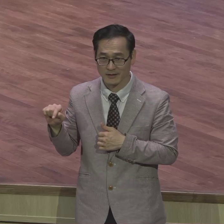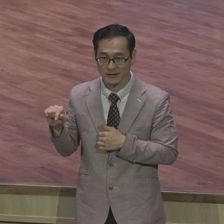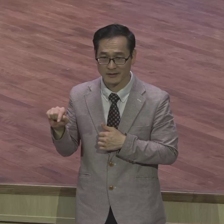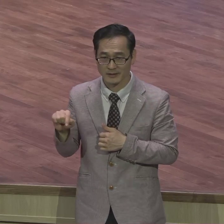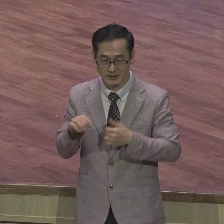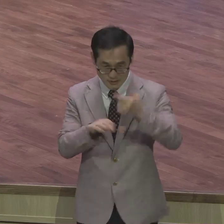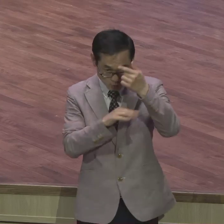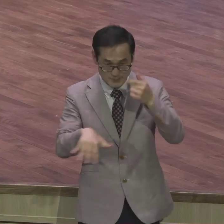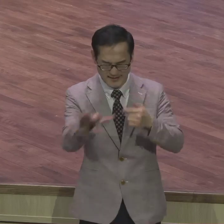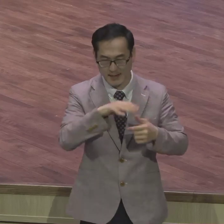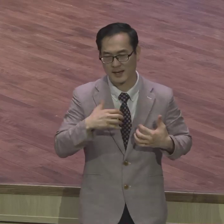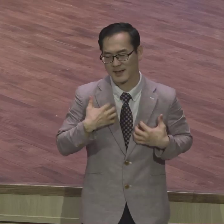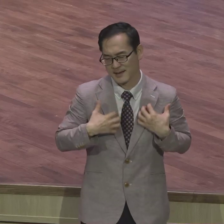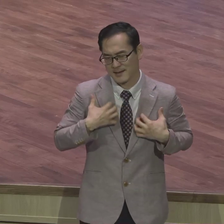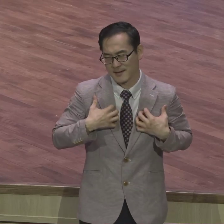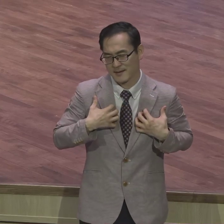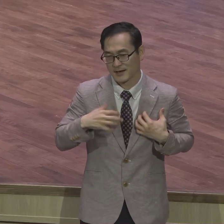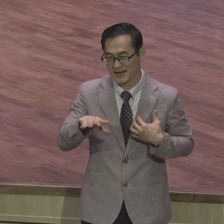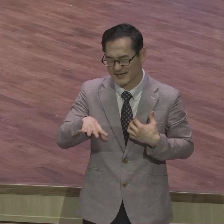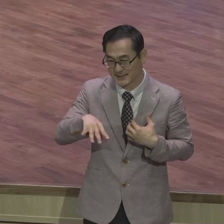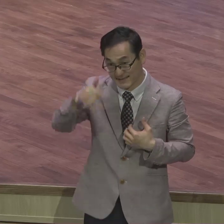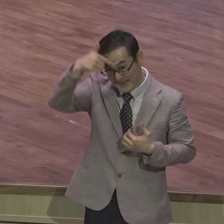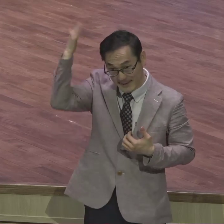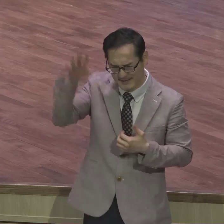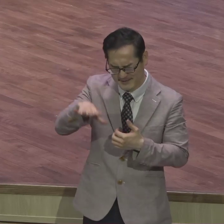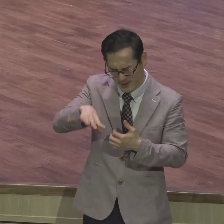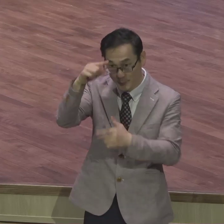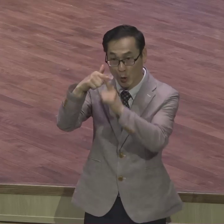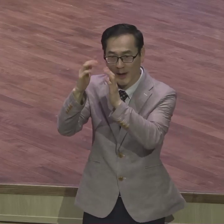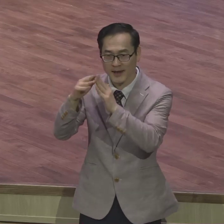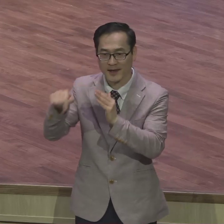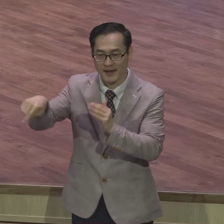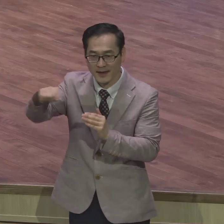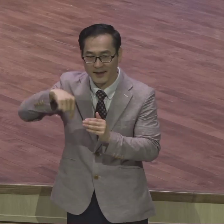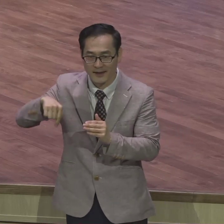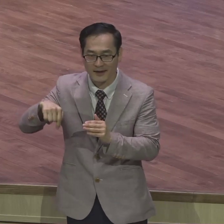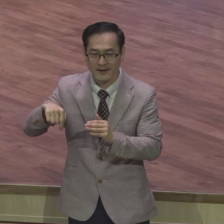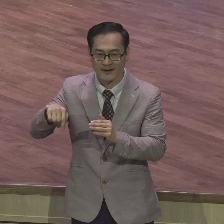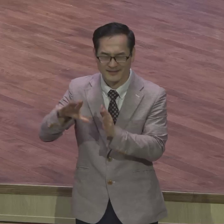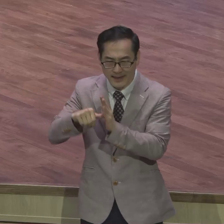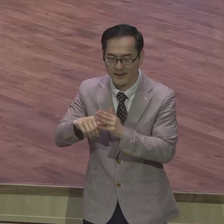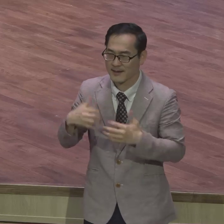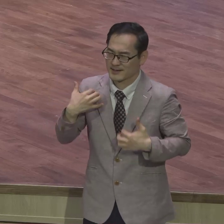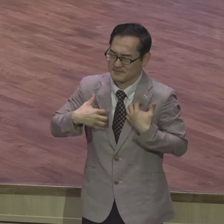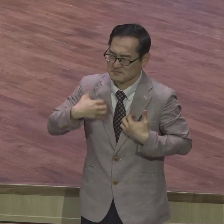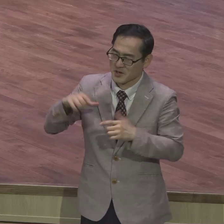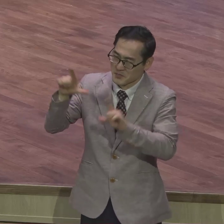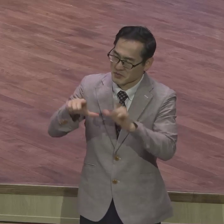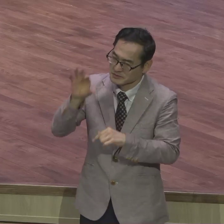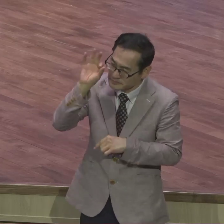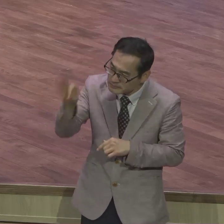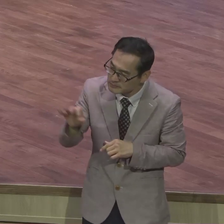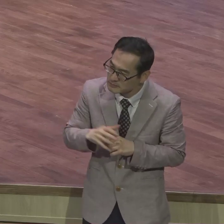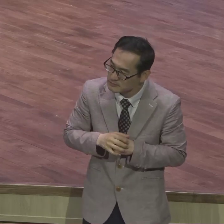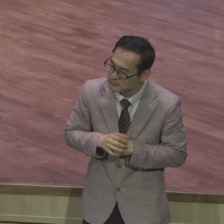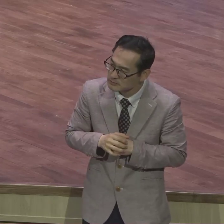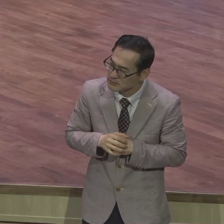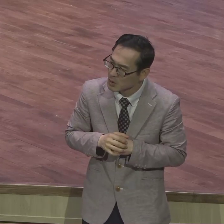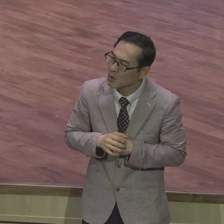초대교회 이야 저 사람들은 저렇게 기쁘게 저렇게 행복하게